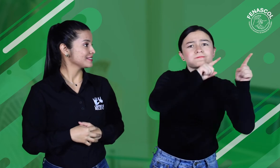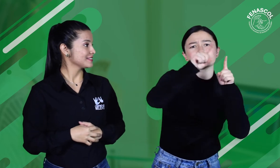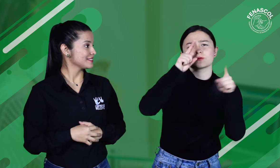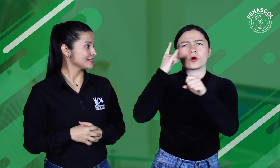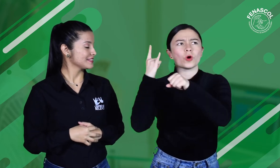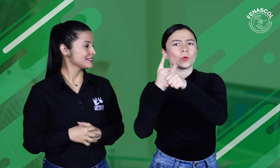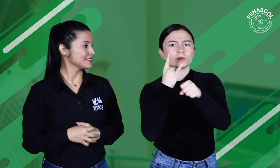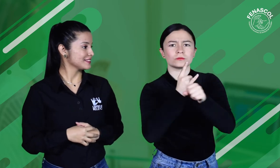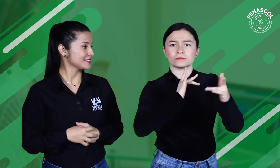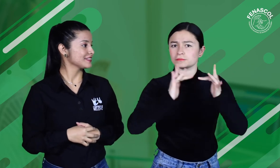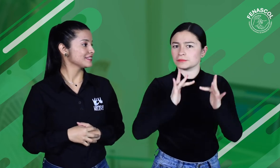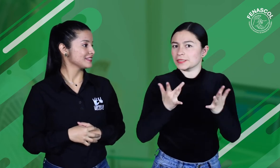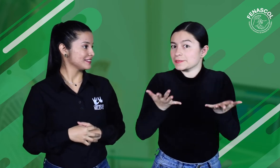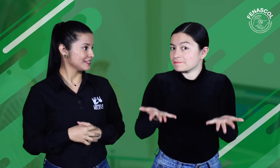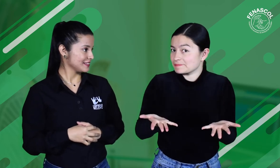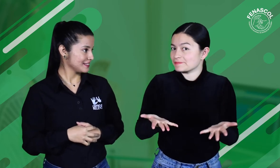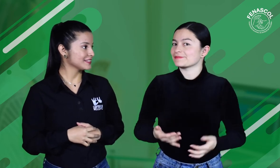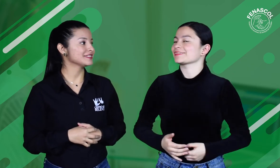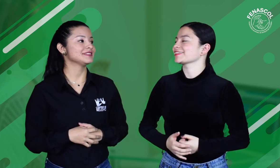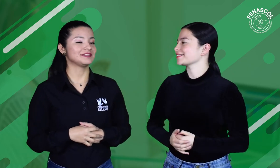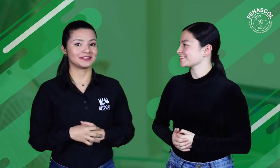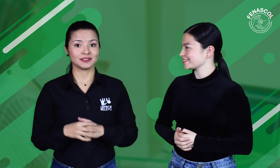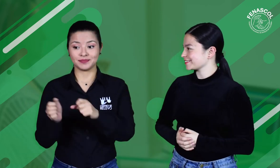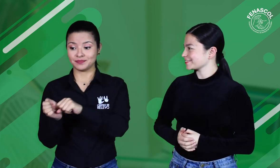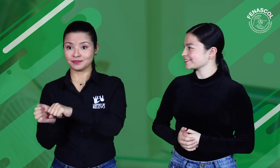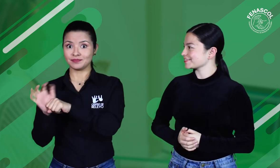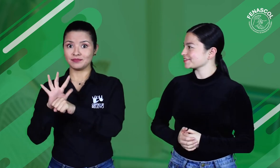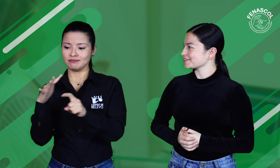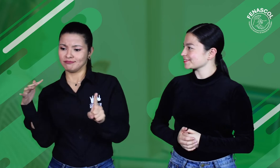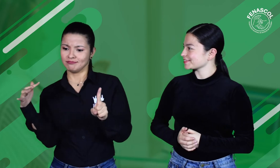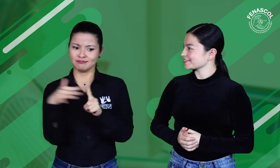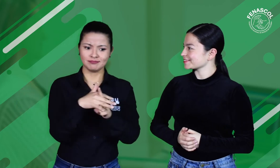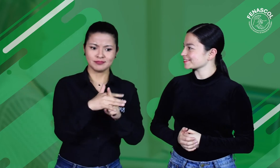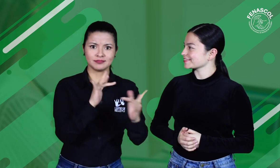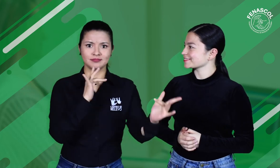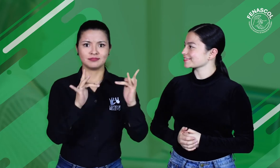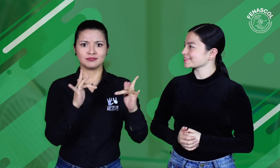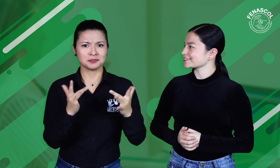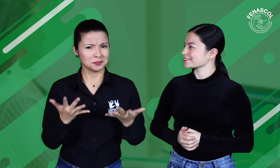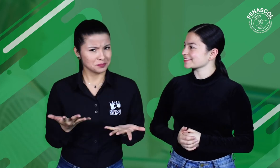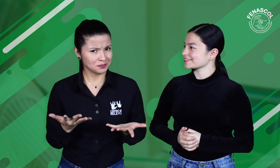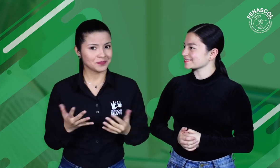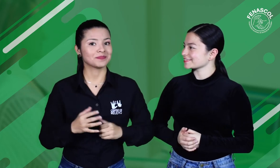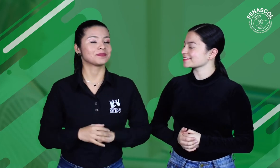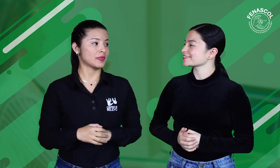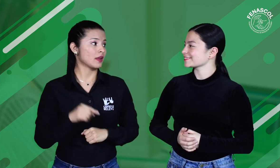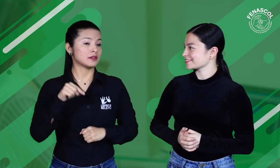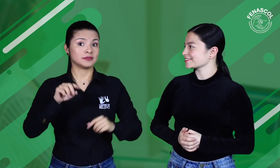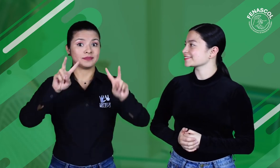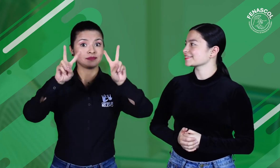preguntas tales como, ¿a nivel mundial diferentes países cuentan con un servicio como el Centro de Relevo? ¿Cuál ha sido el impacto del COVID para el Centro de